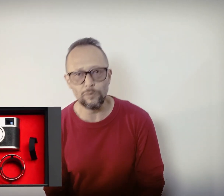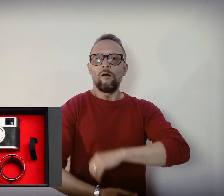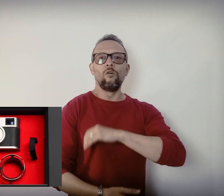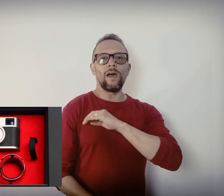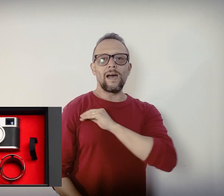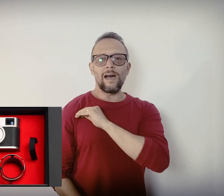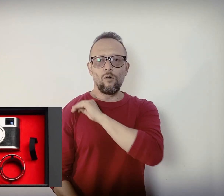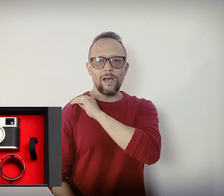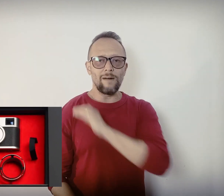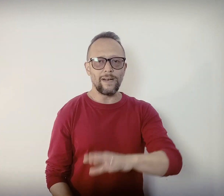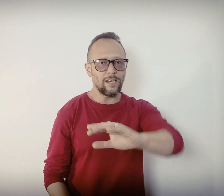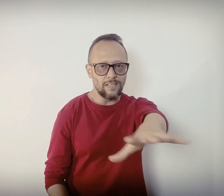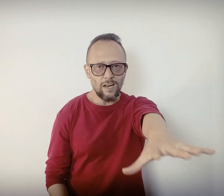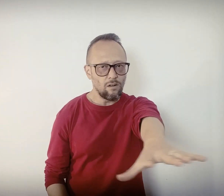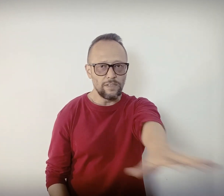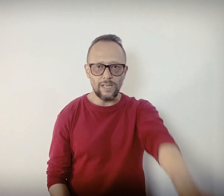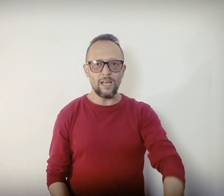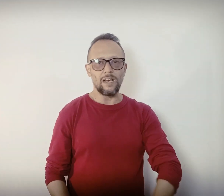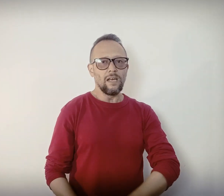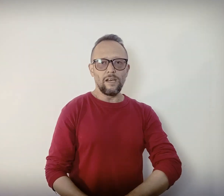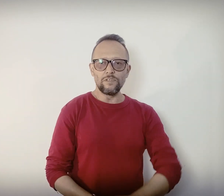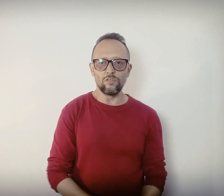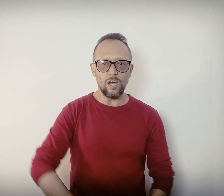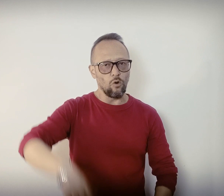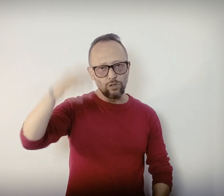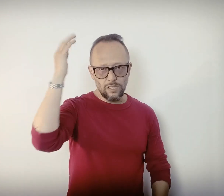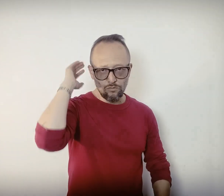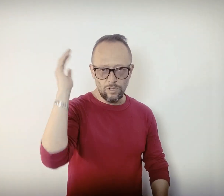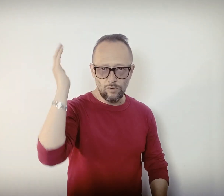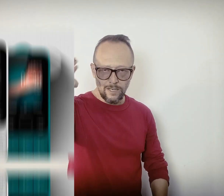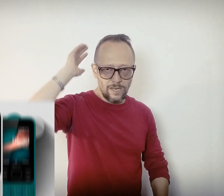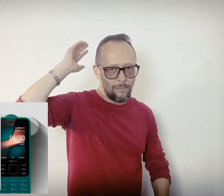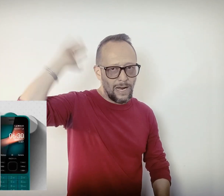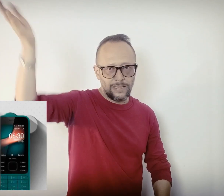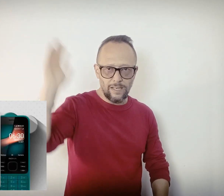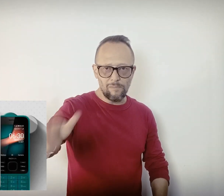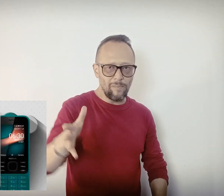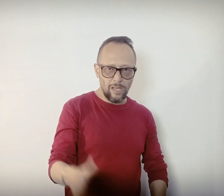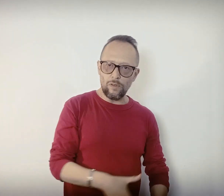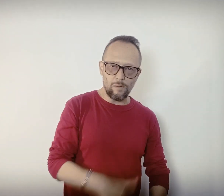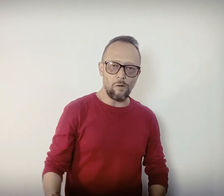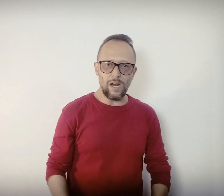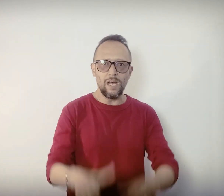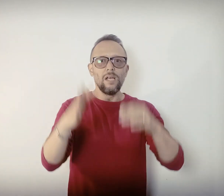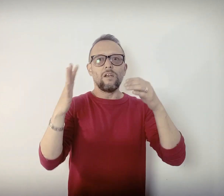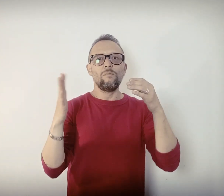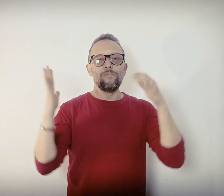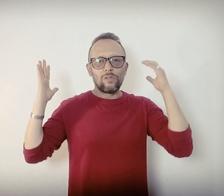o la cámara que es de rango de entrada, de aficionado o tienes un celular de gama alta, de gama media o de gama baja no me importa, si